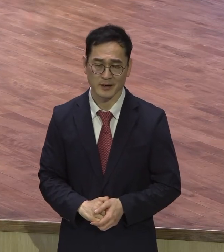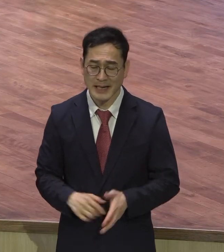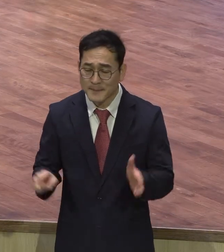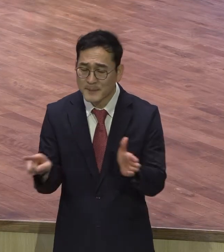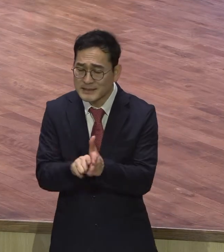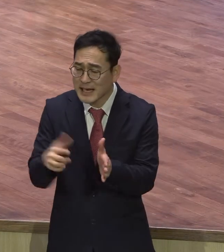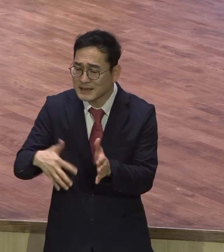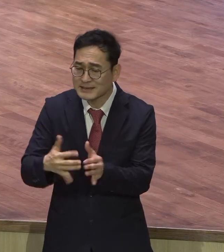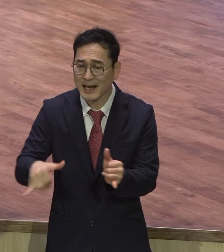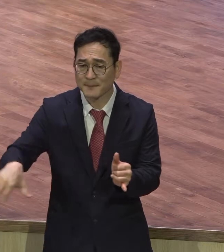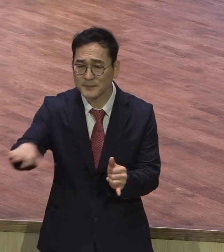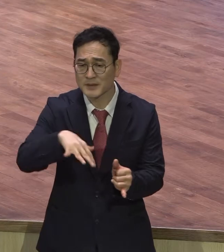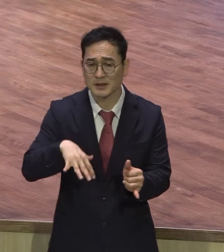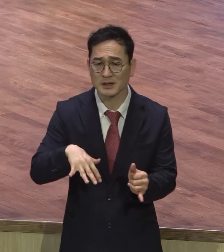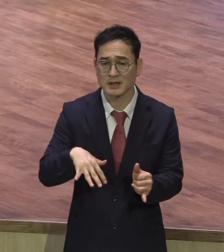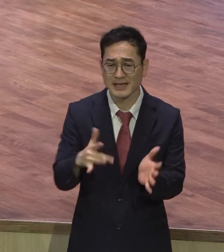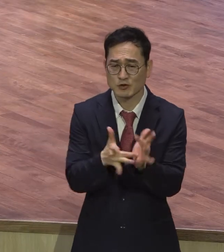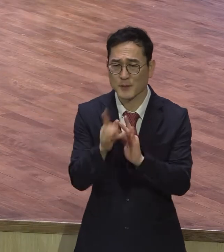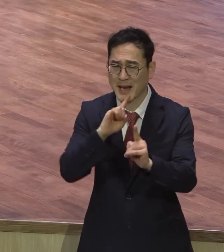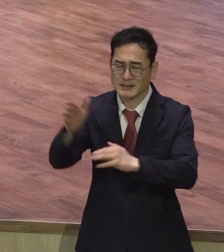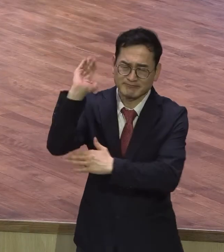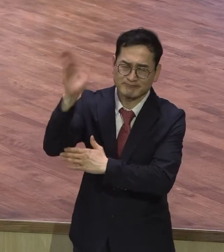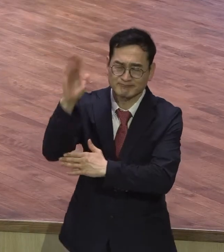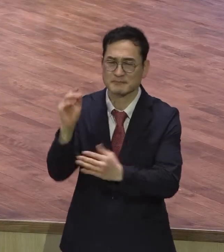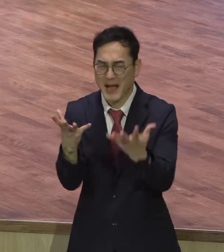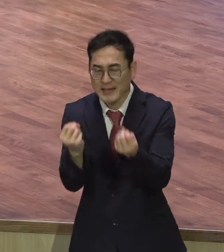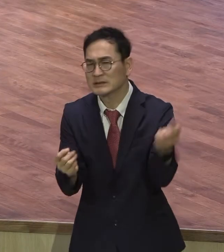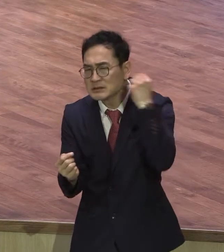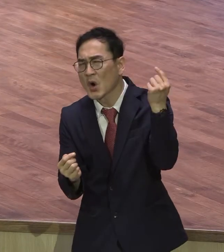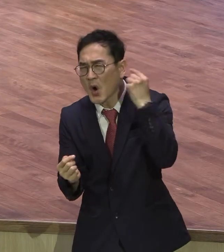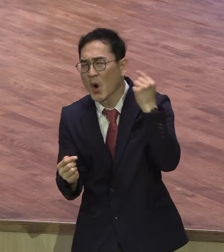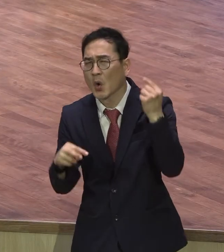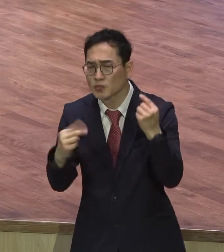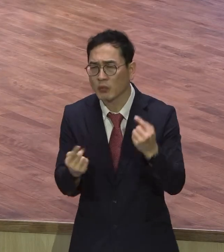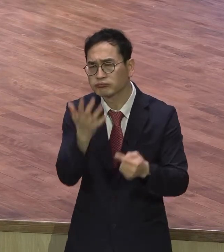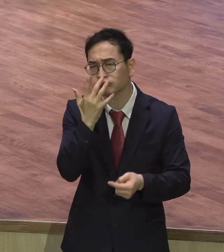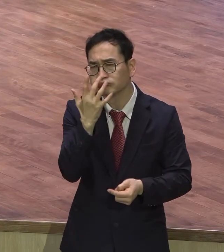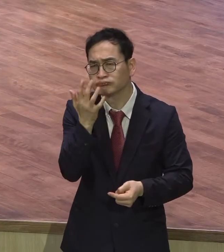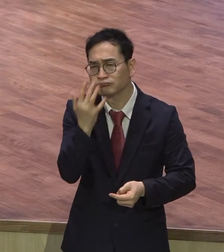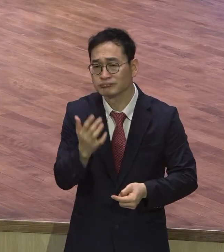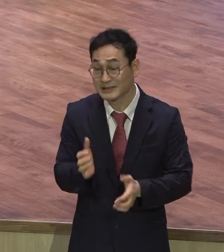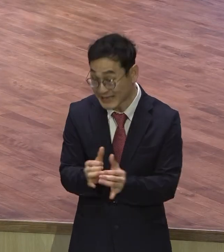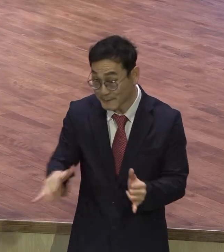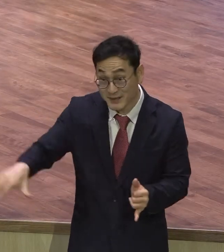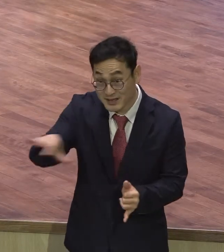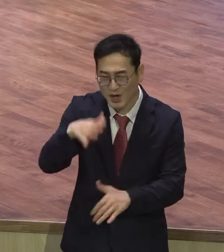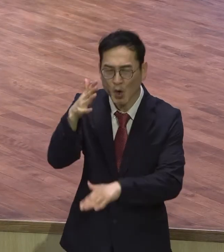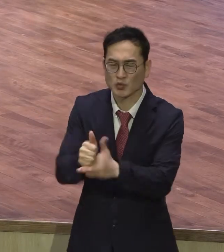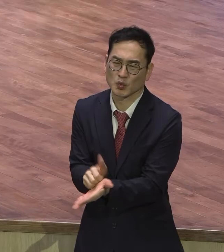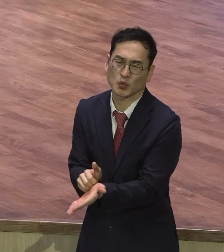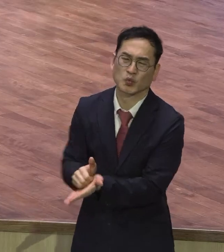갈려야 될 것이다 쫓겨나가서 이를 그건 못 받는 거예요 이를 지옥에서 이를 가라